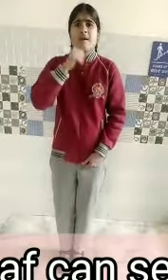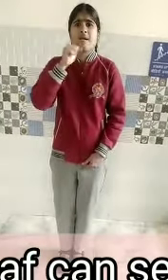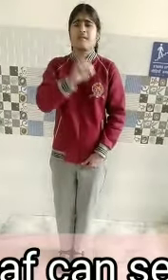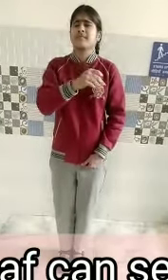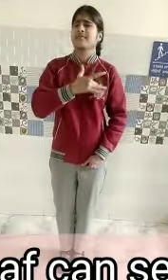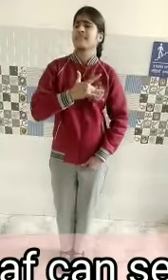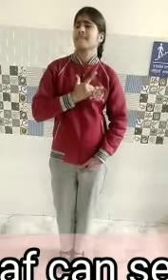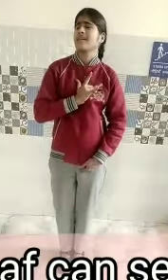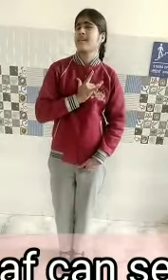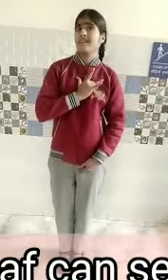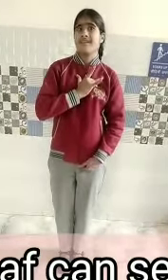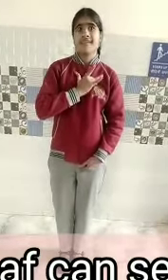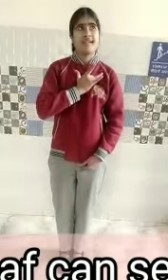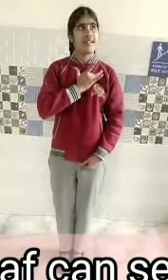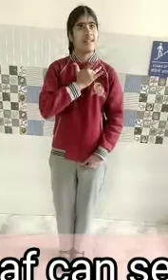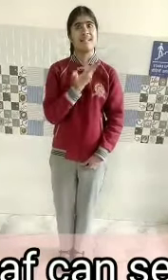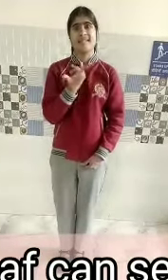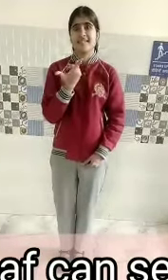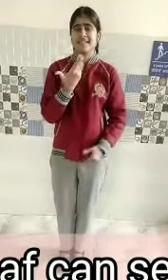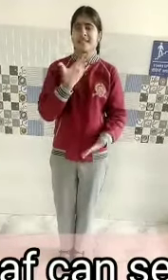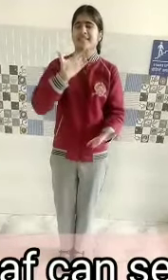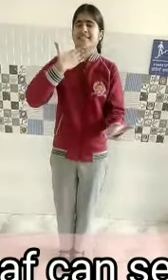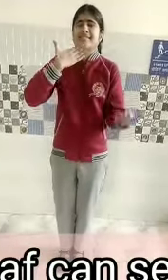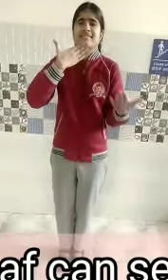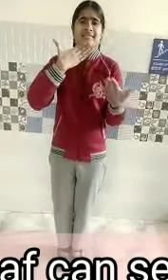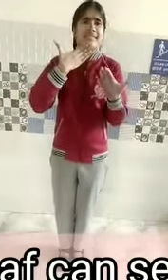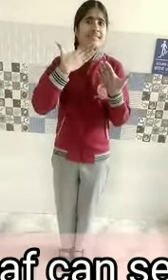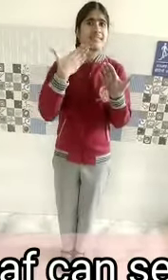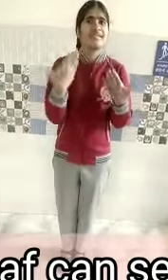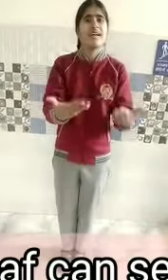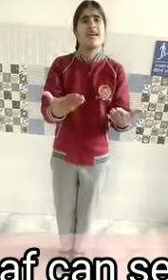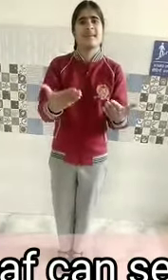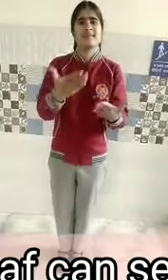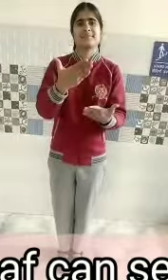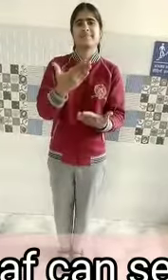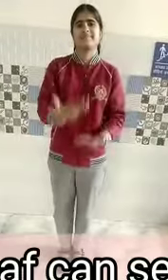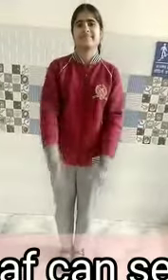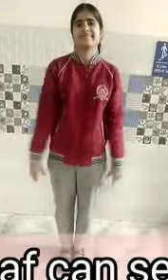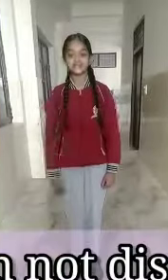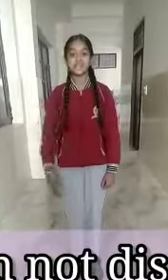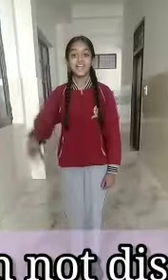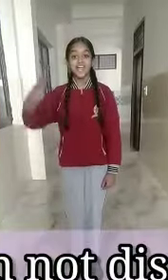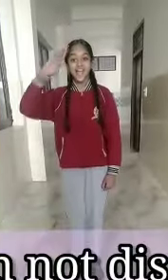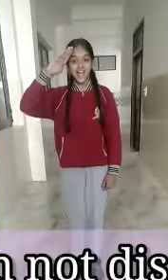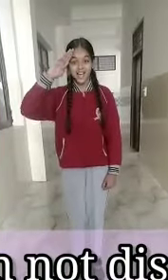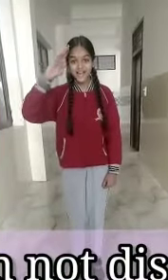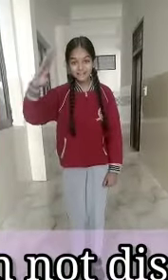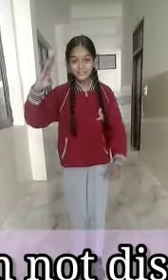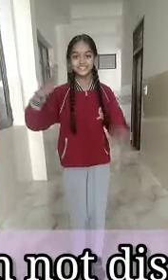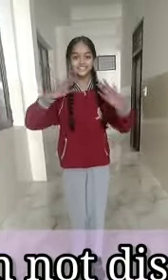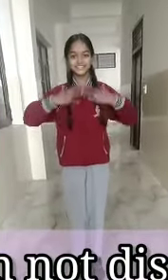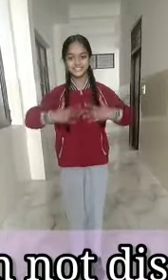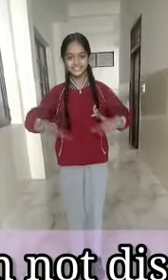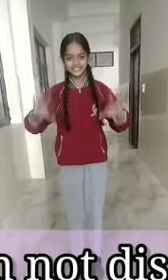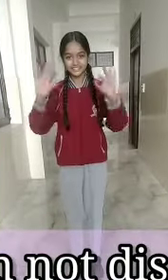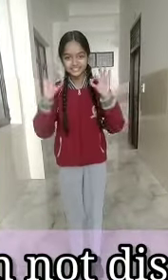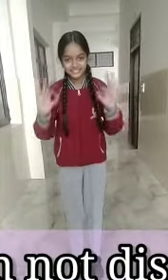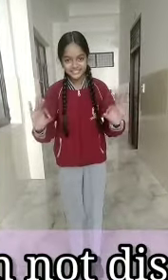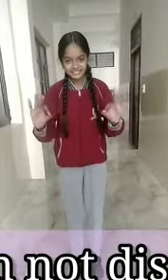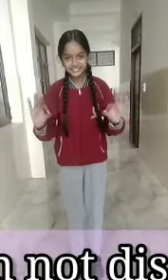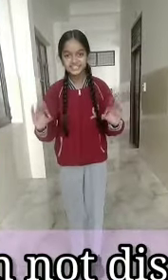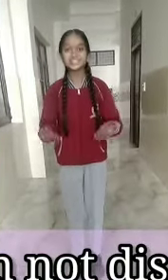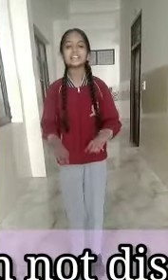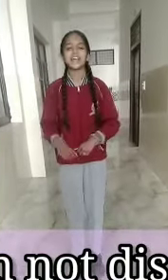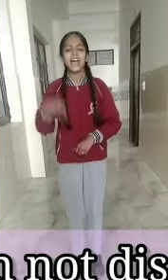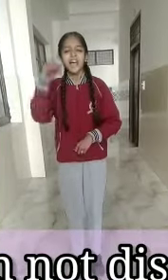کا خیر مقدم آتی ہے آنی آتو کر ان کا خیر